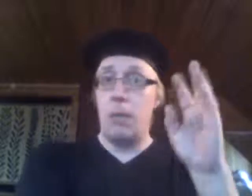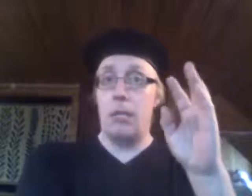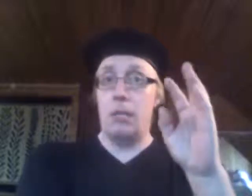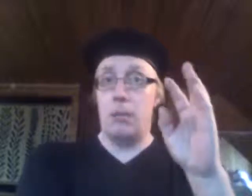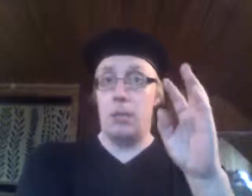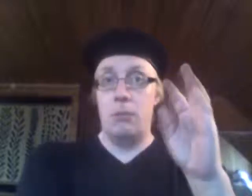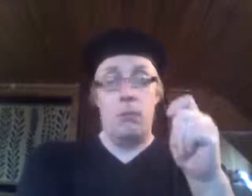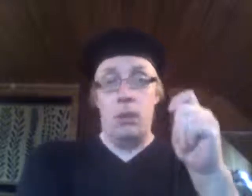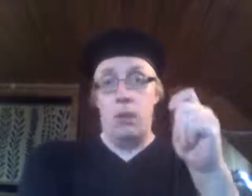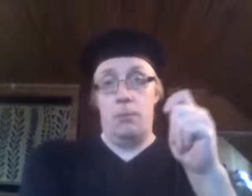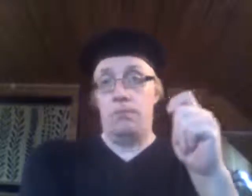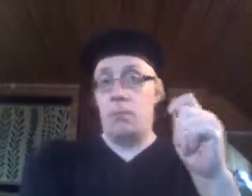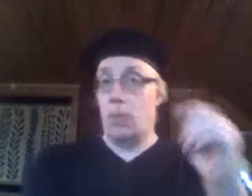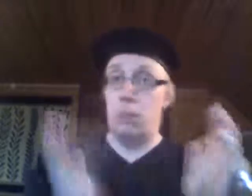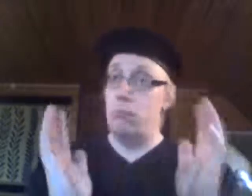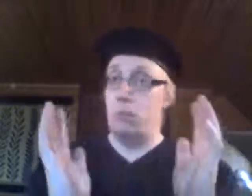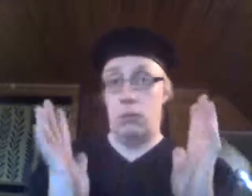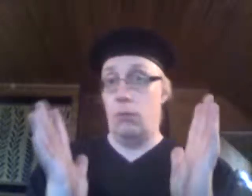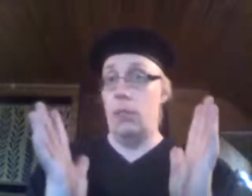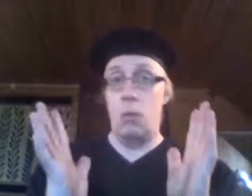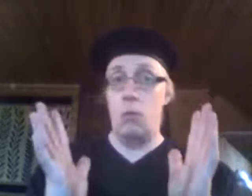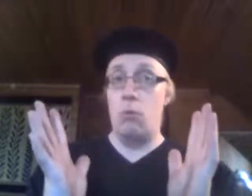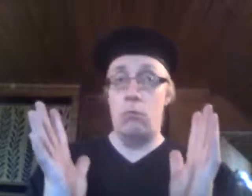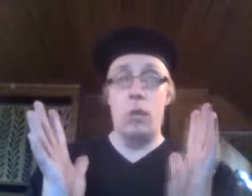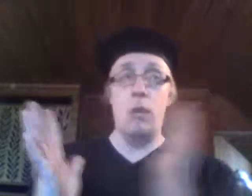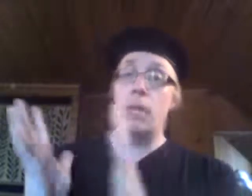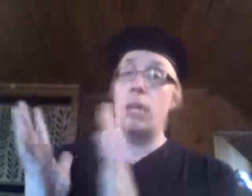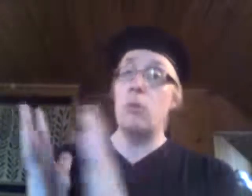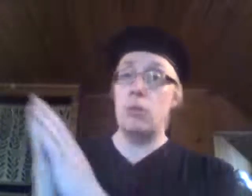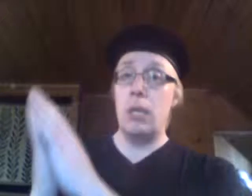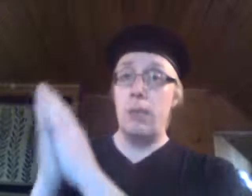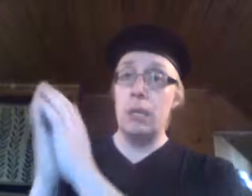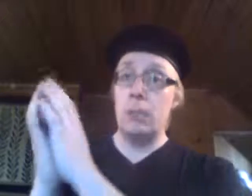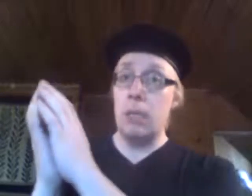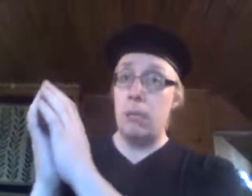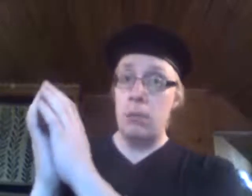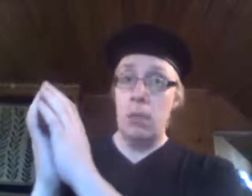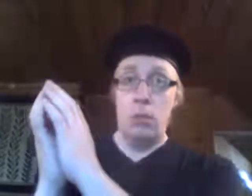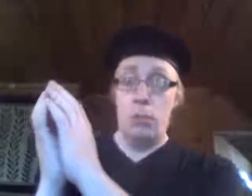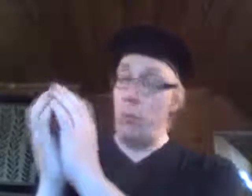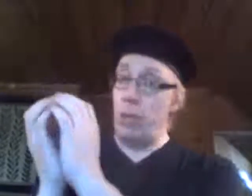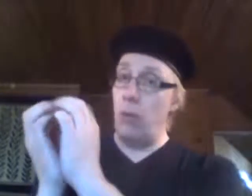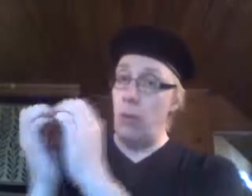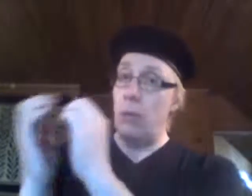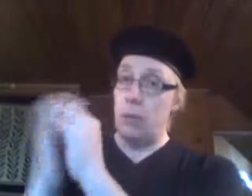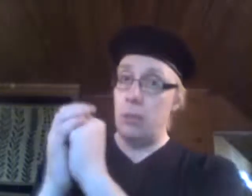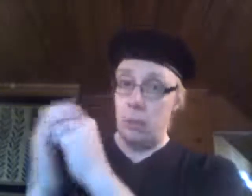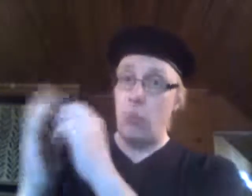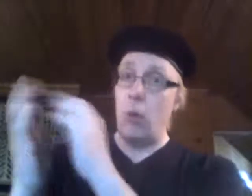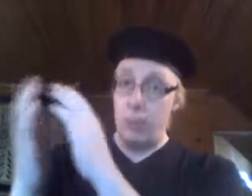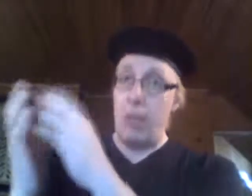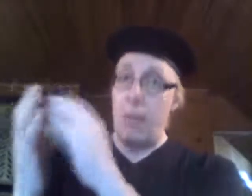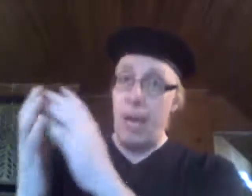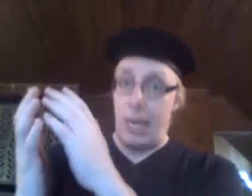mainitsematta. Kato, se ei sovi niin kuin hienoa näkemyksiä. Ja valtamedia pyrkii olemaan, että se on orjettämään pään,